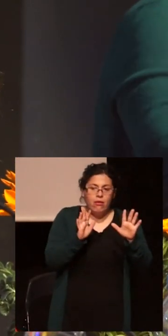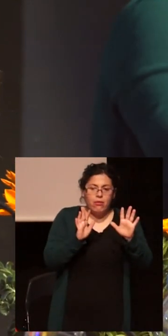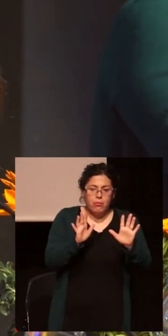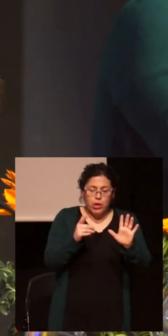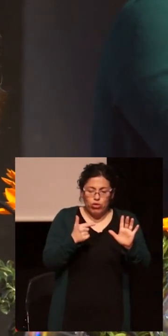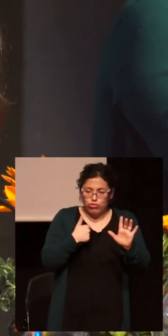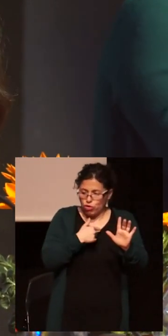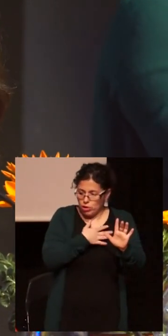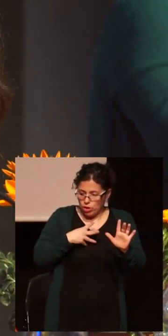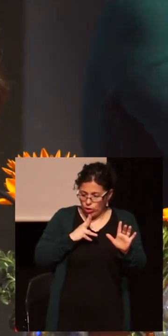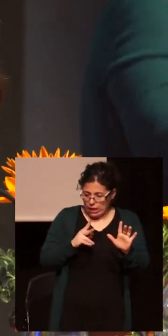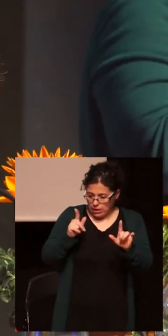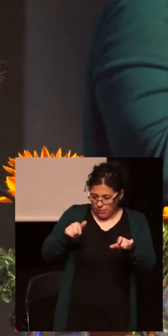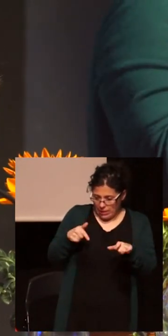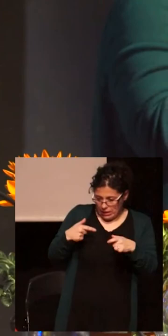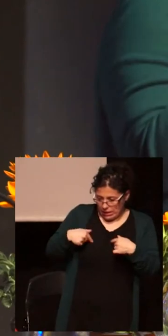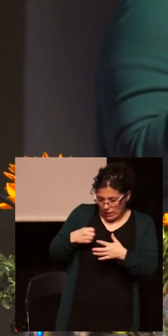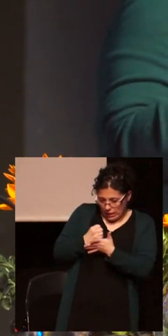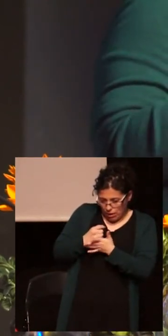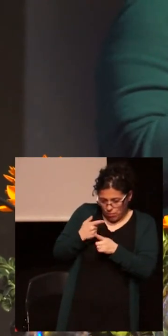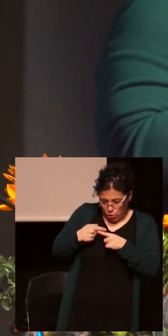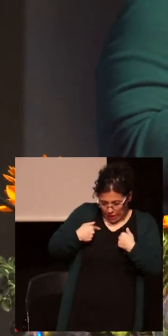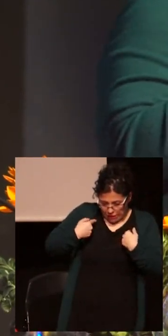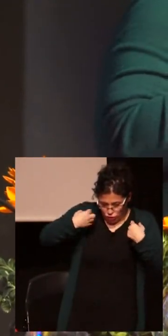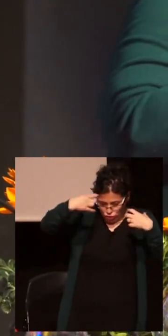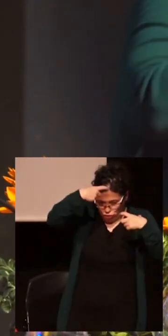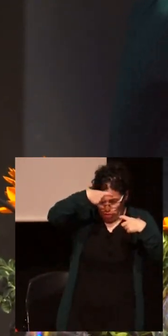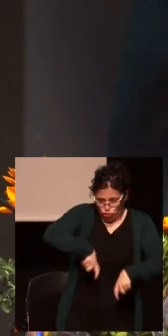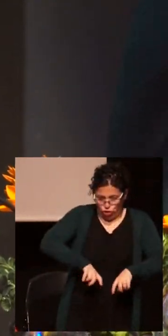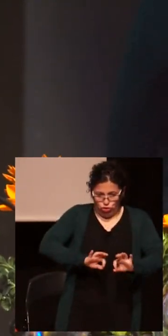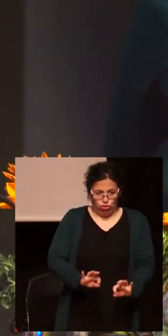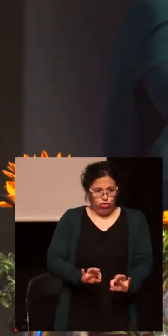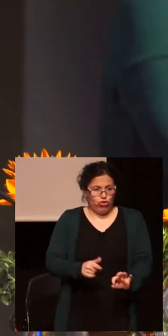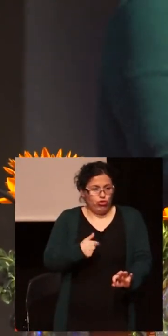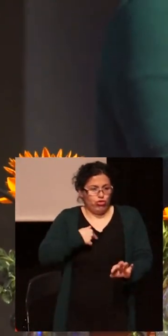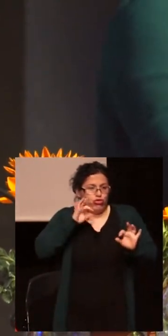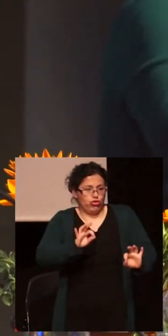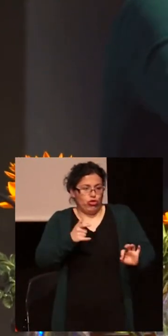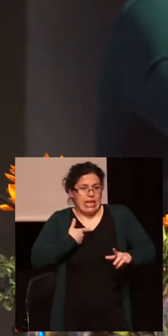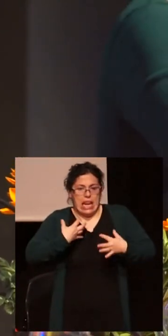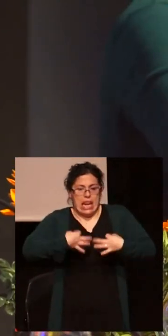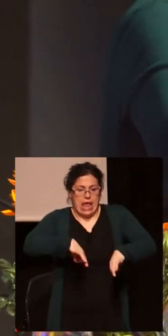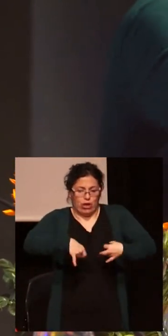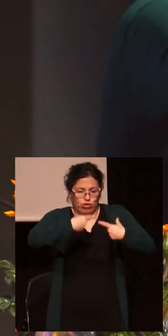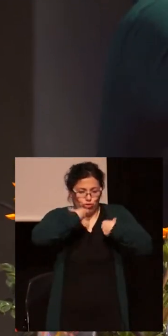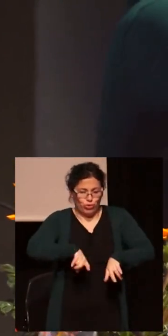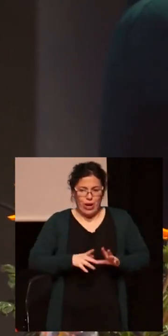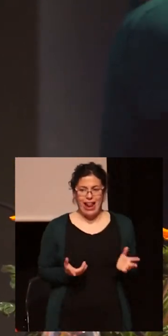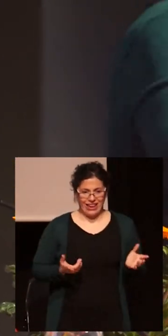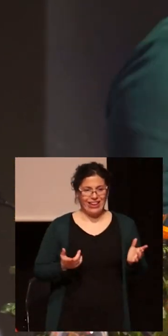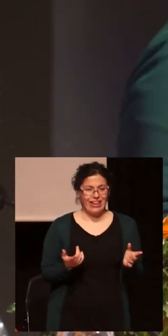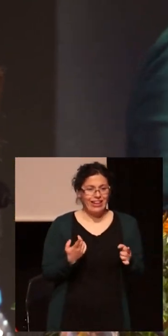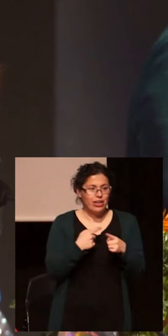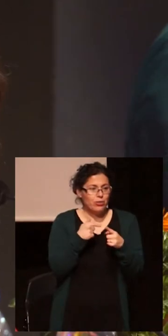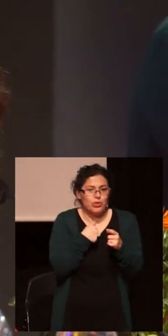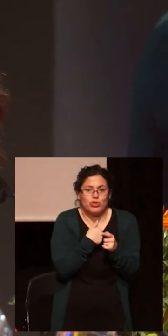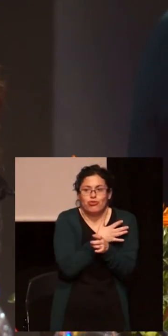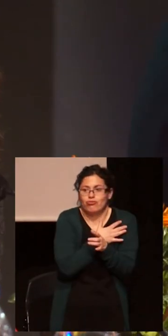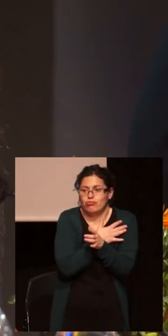reivindicar que soy gay porque soy gay, porque lo soy, porque estoy aquí, porque hay una identidad, porque estamos aquí, porque queremos vivir y queremos vivir de una